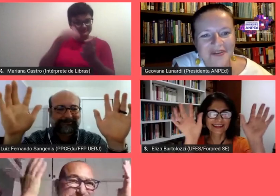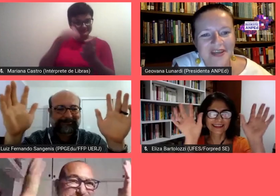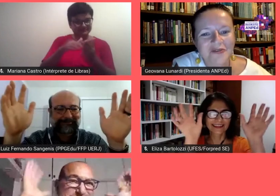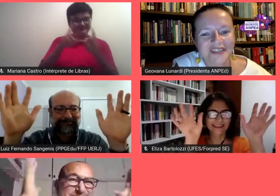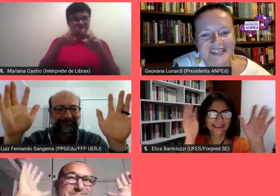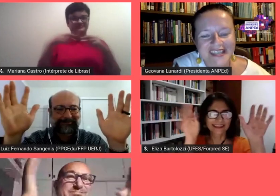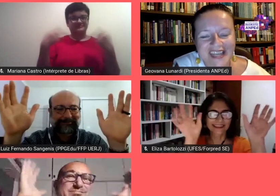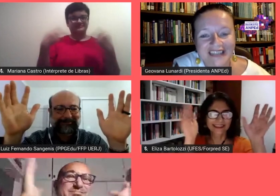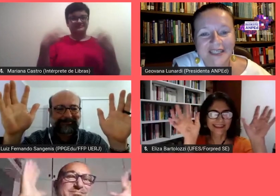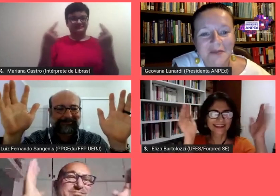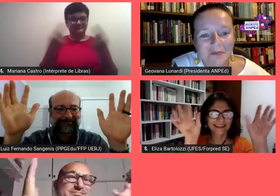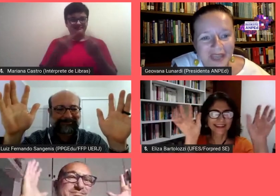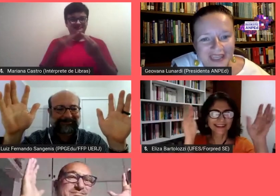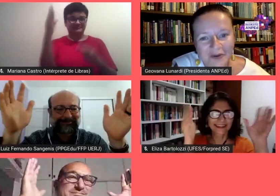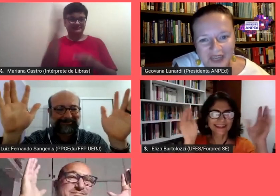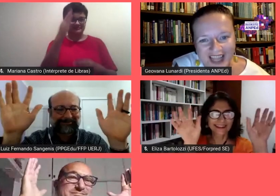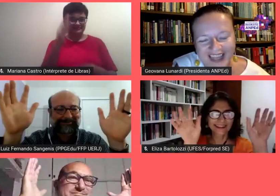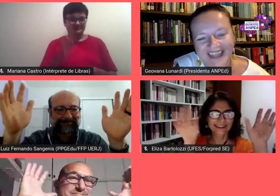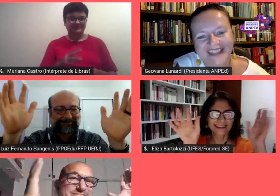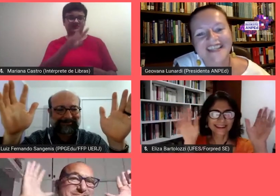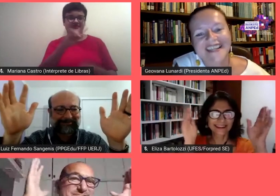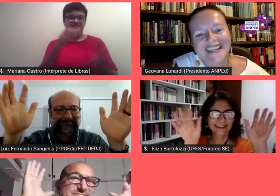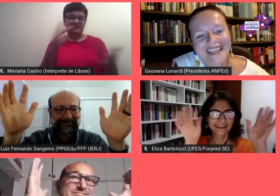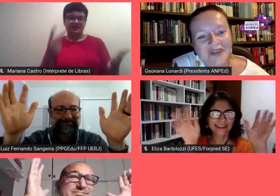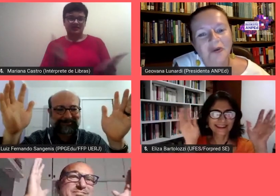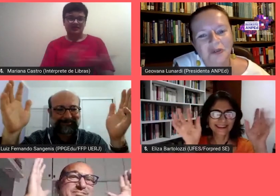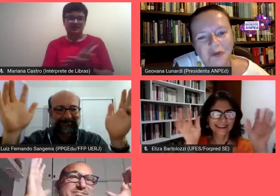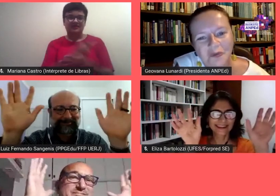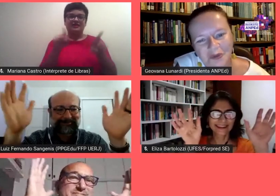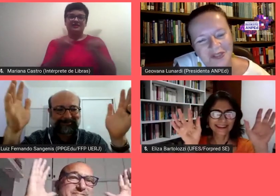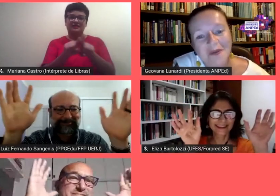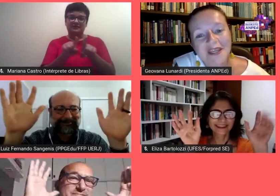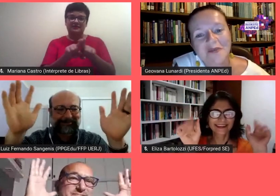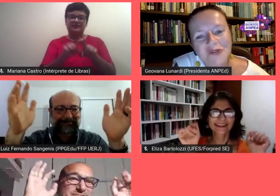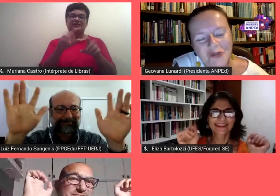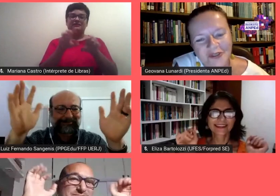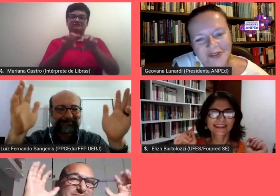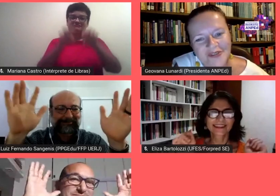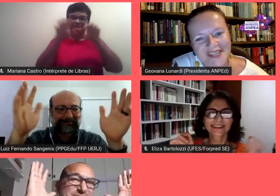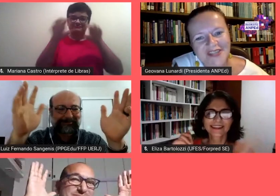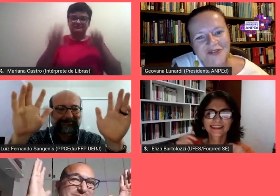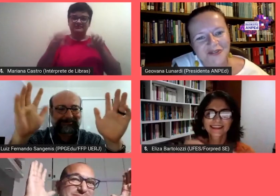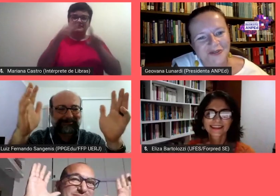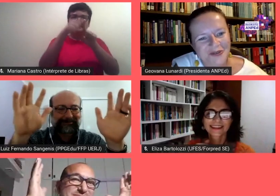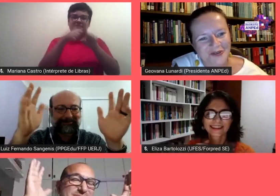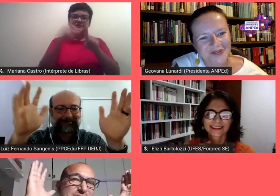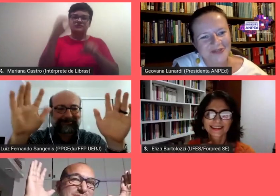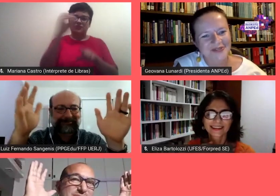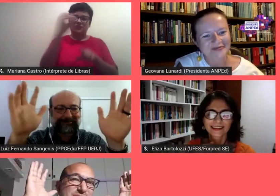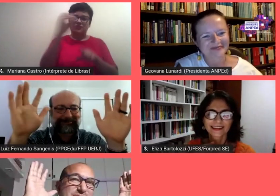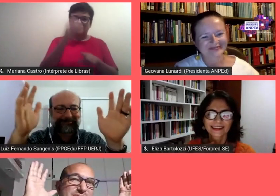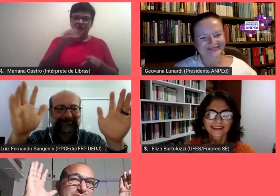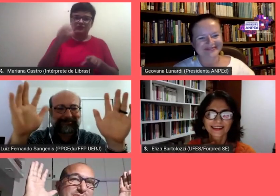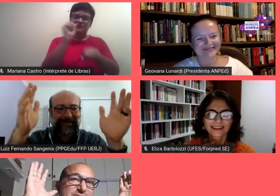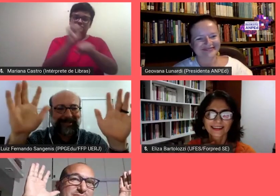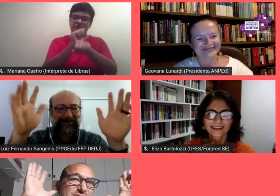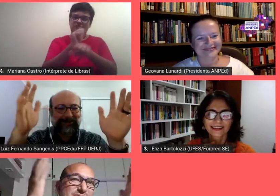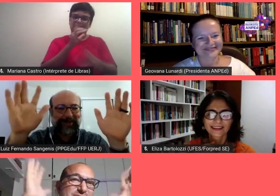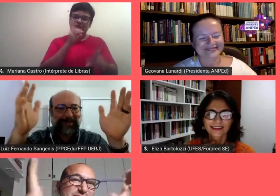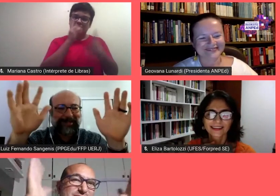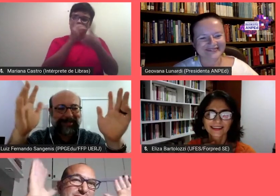nacional que acontecerá também online em outubro esperamos todos vocês junto conosco